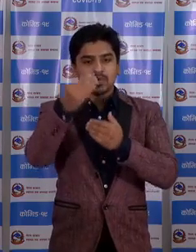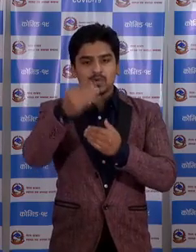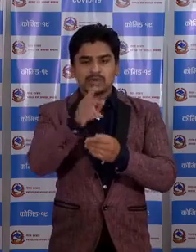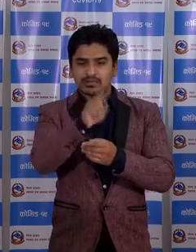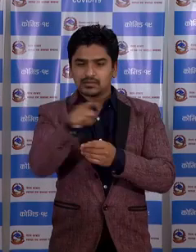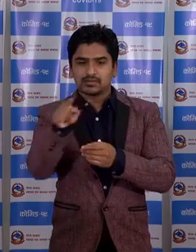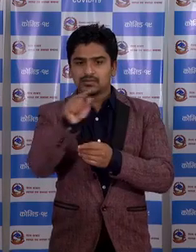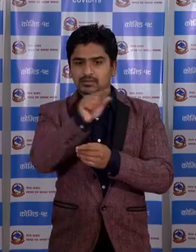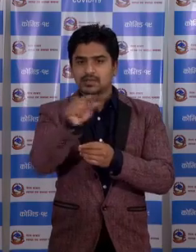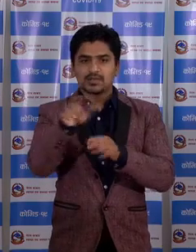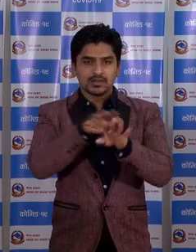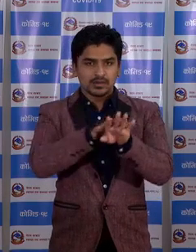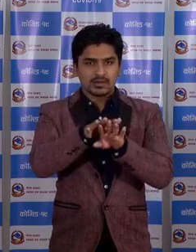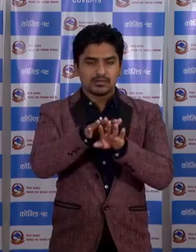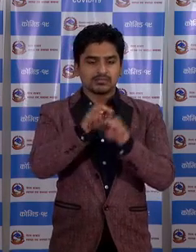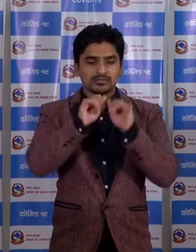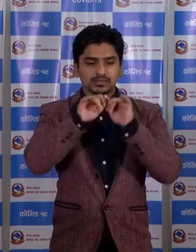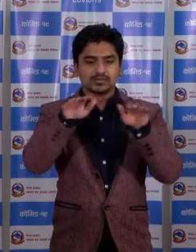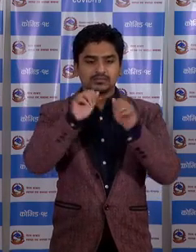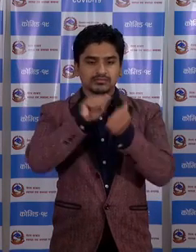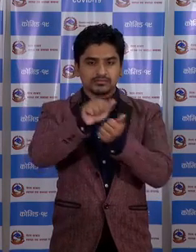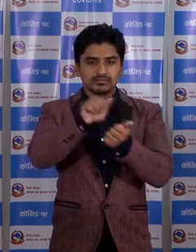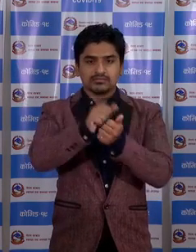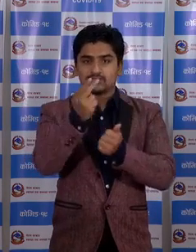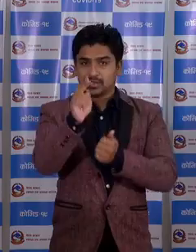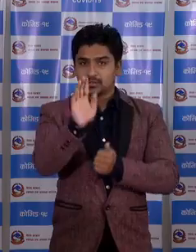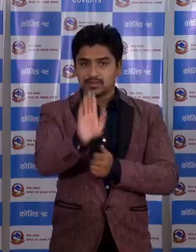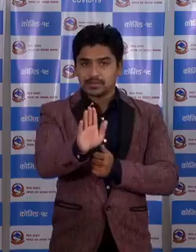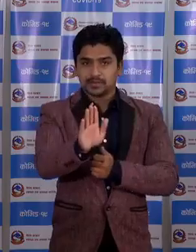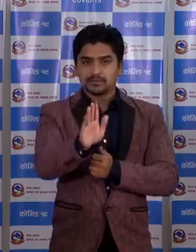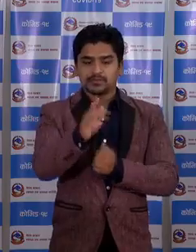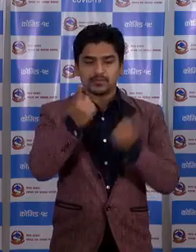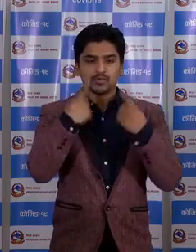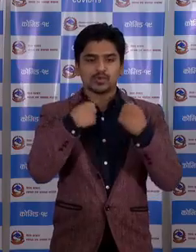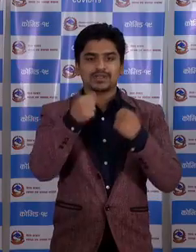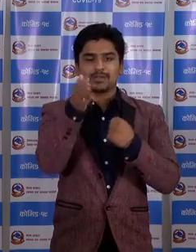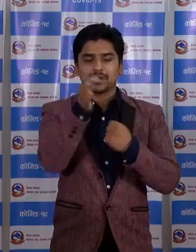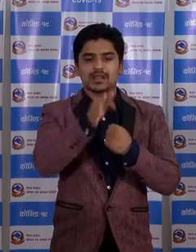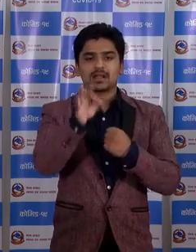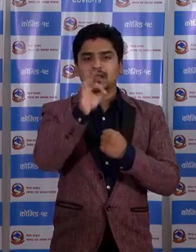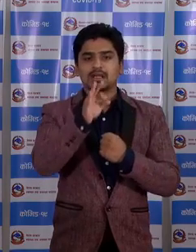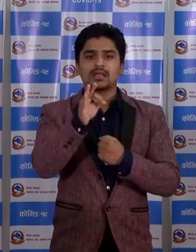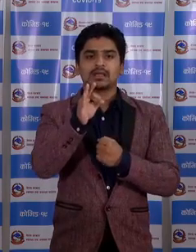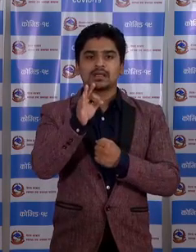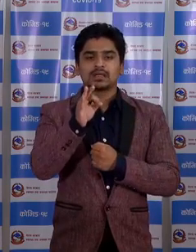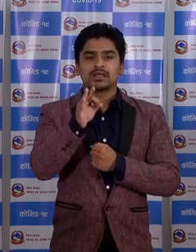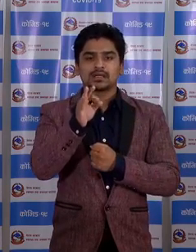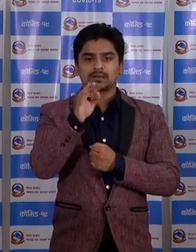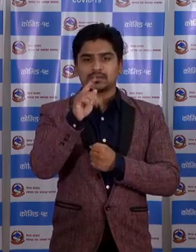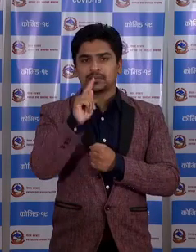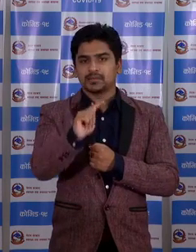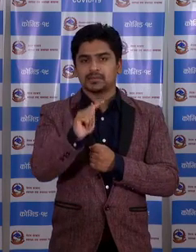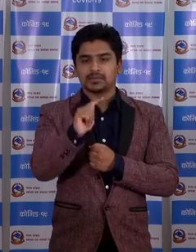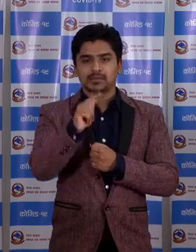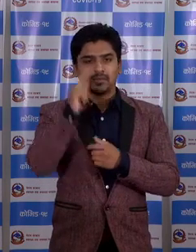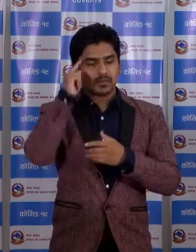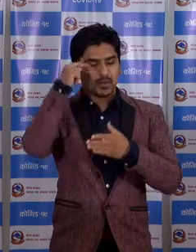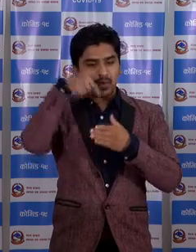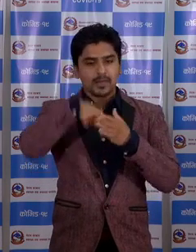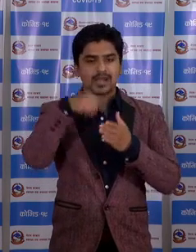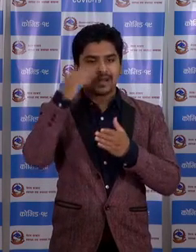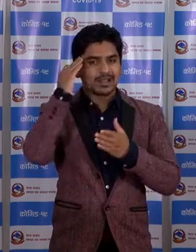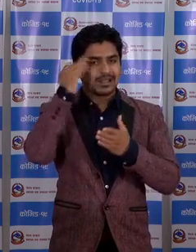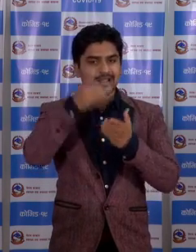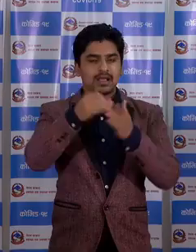आधी कुरा आरू प्रशारन प्रकाशन बहयको मा स्वास्थे तथा जन्संख्या मन्त्रालाई को कम्बीर द्याना